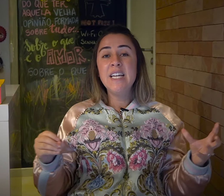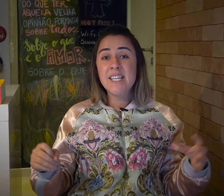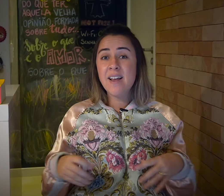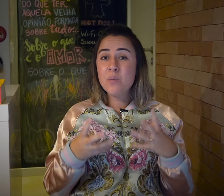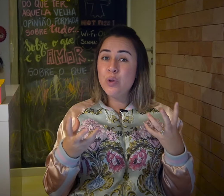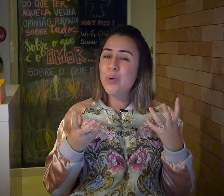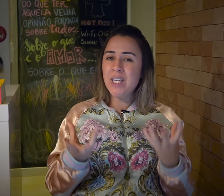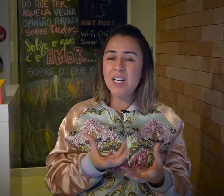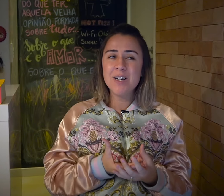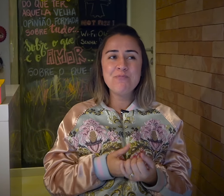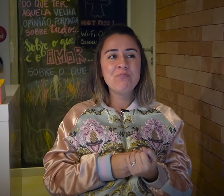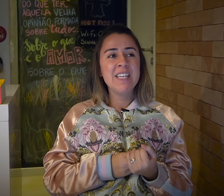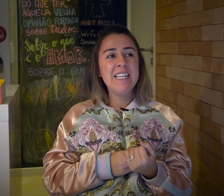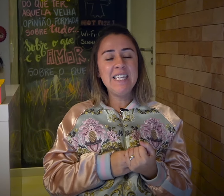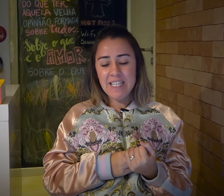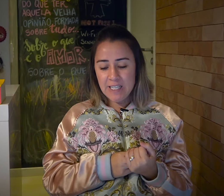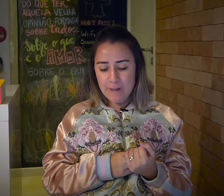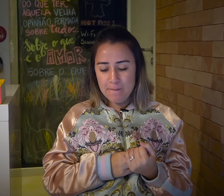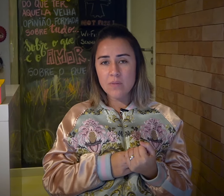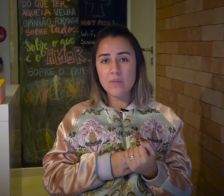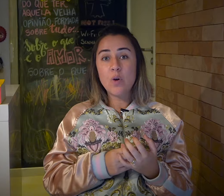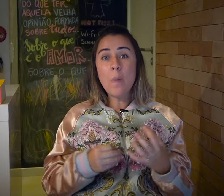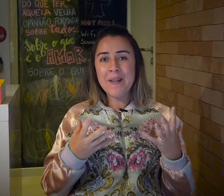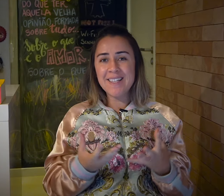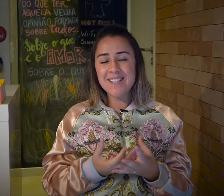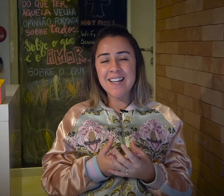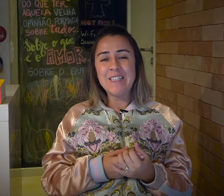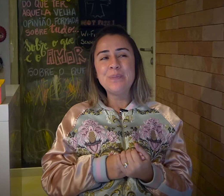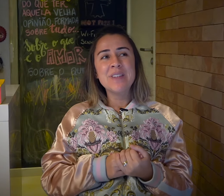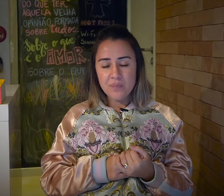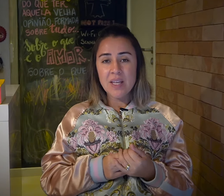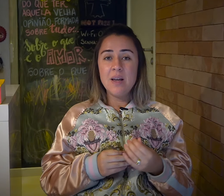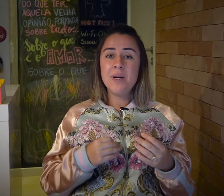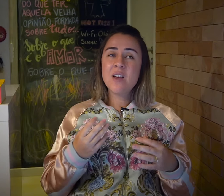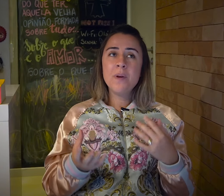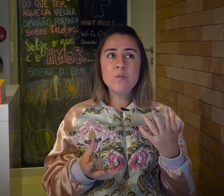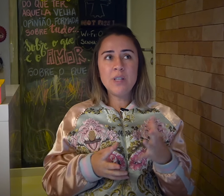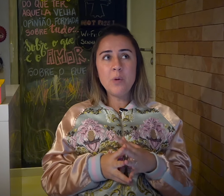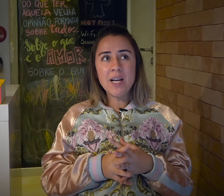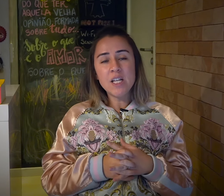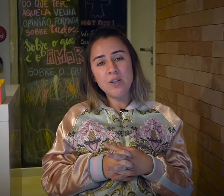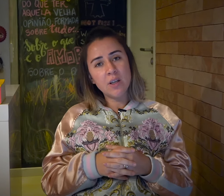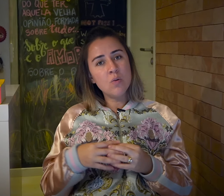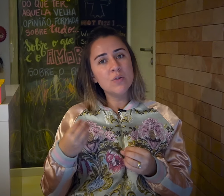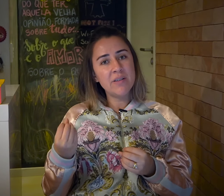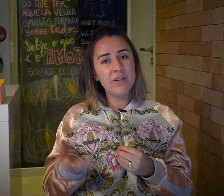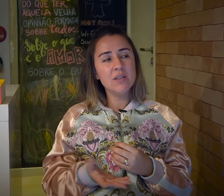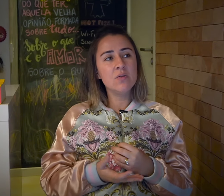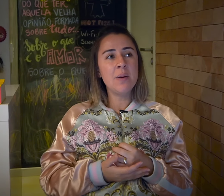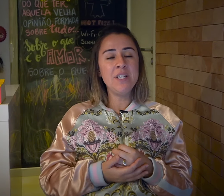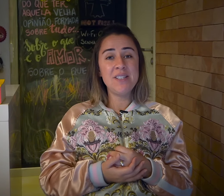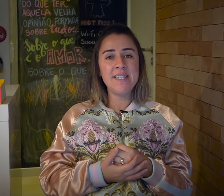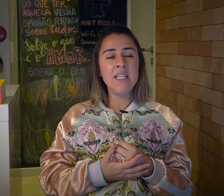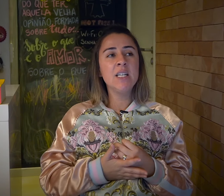que ela é muito rica e complexa, né? Mas que ao mesmo tempo ele acredita que com os avanços da medicina,